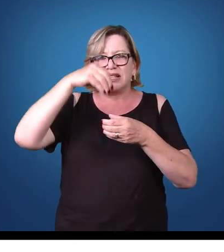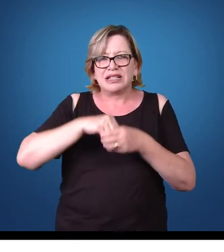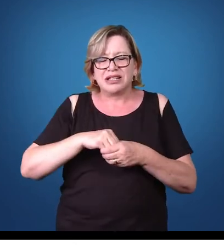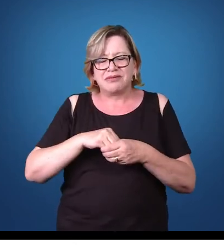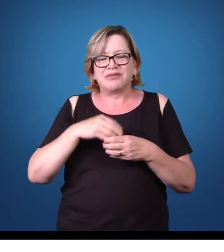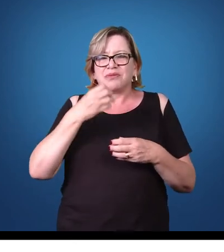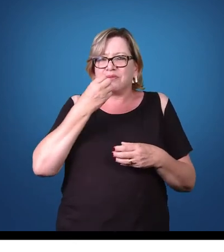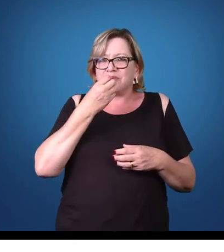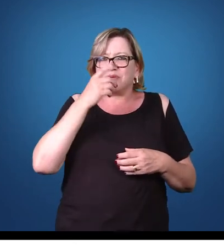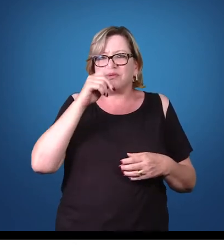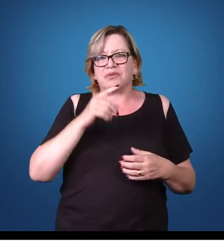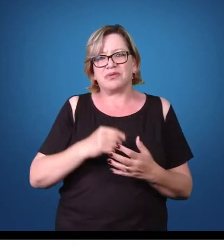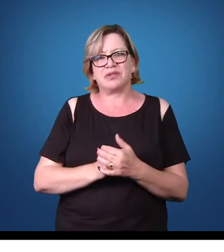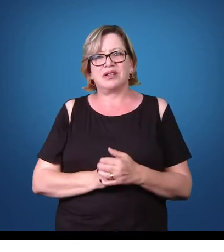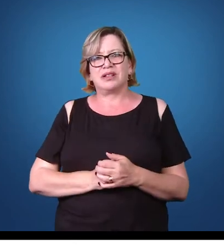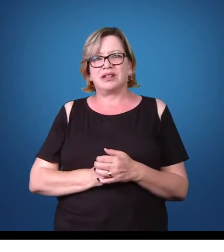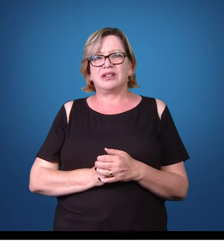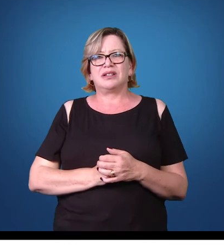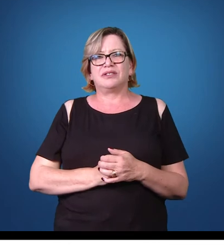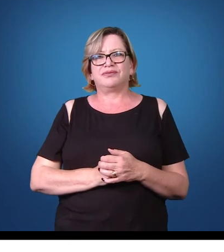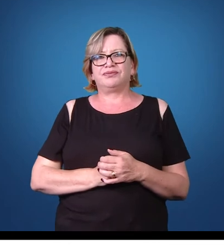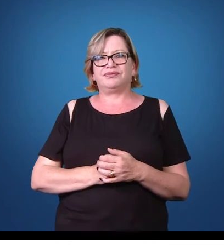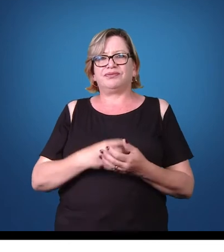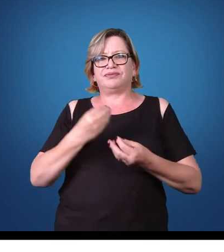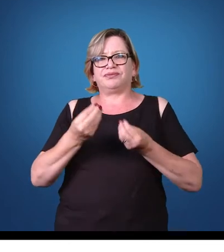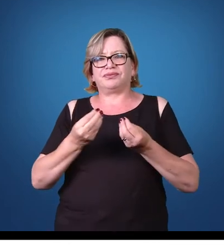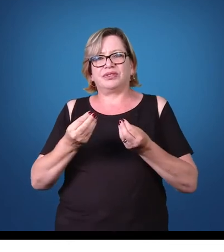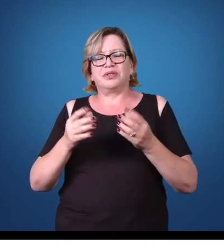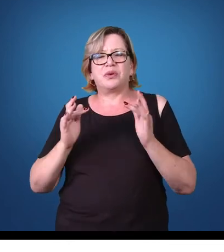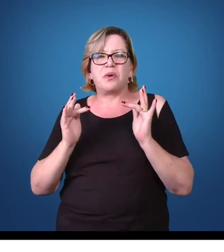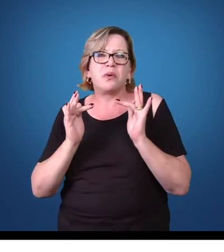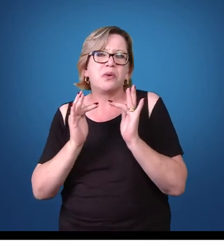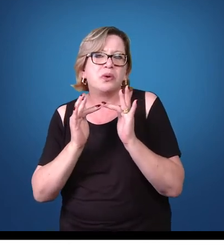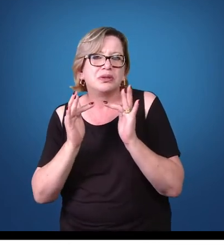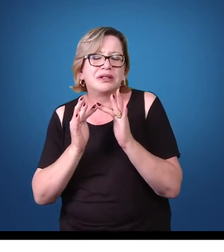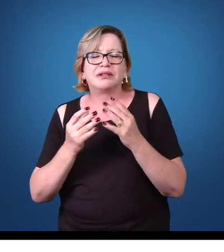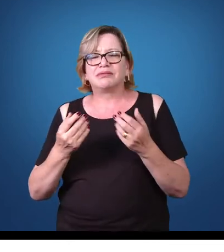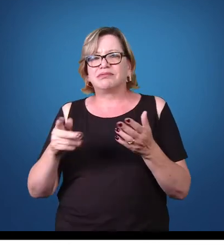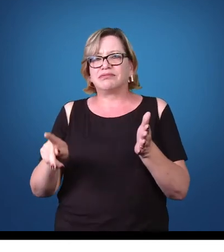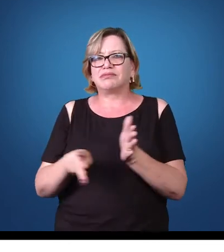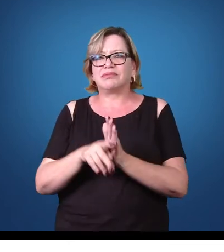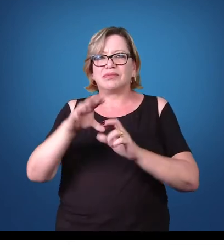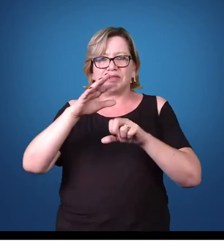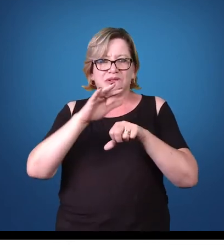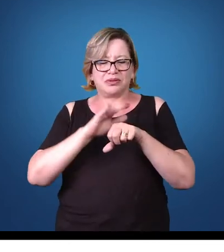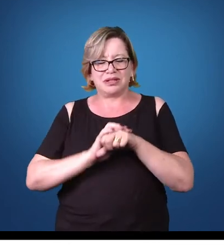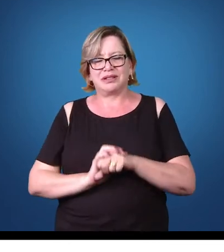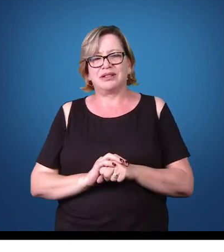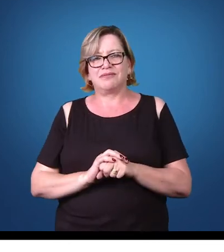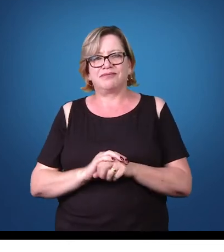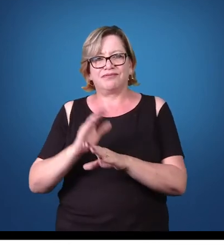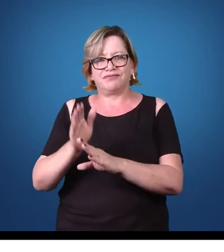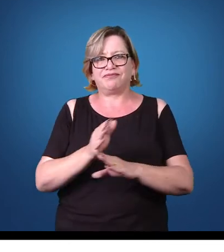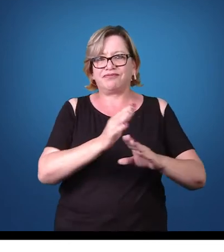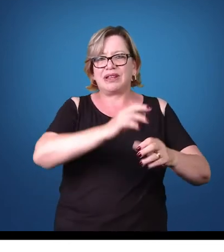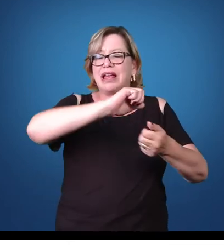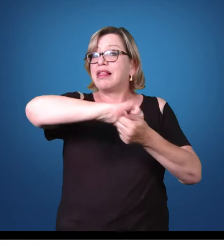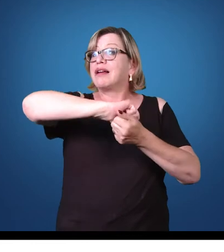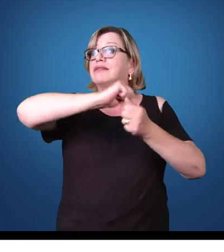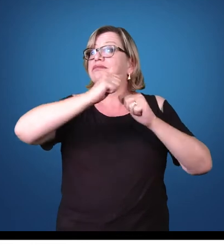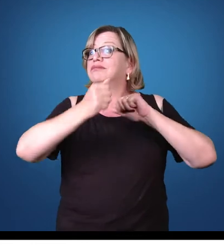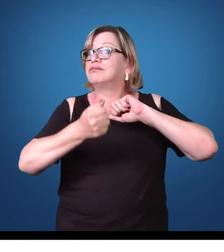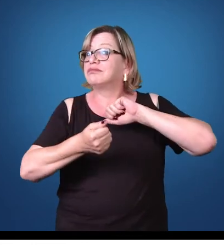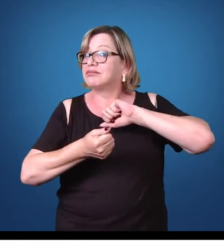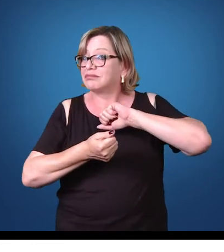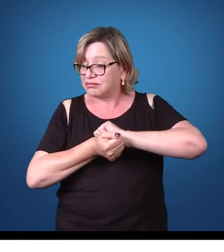eficiente no seu contato, na sua infecção. Entre as adaptações morfológicas